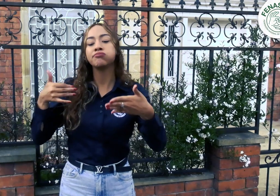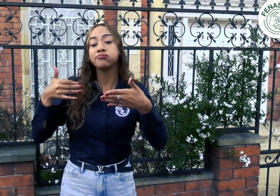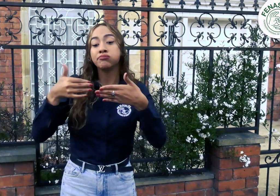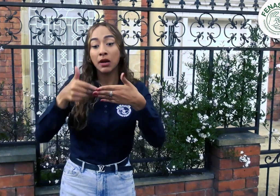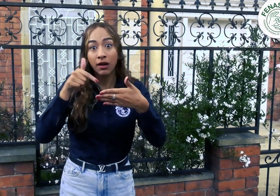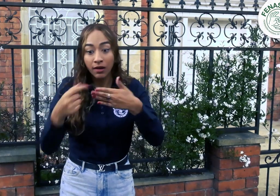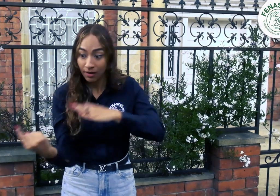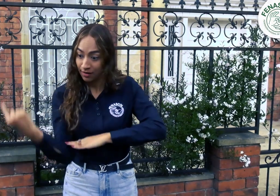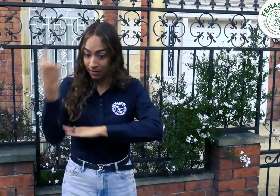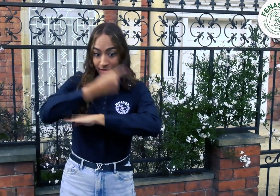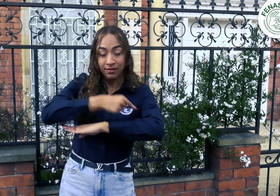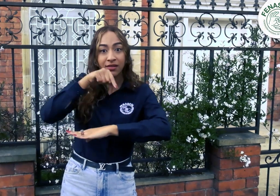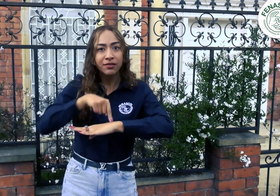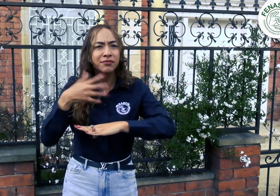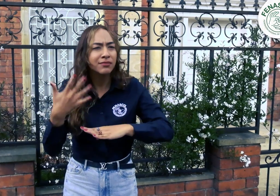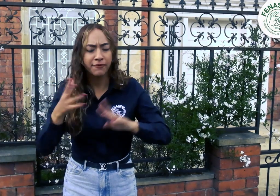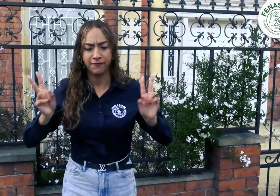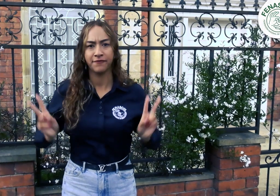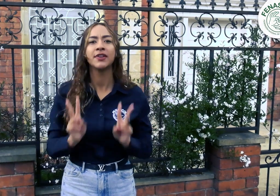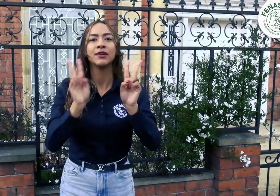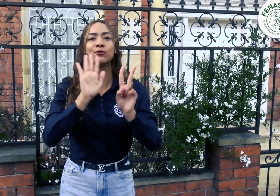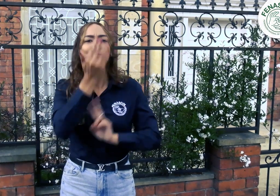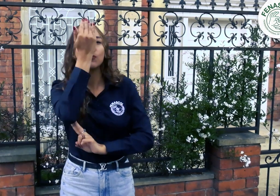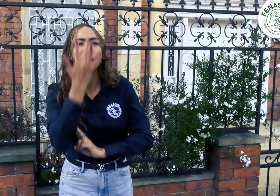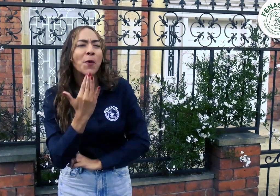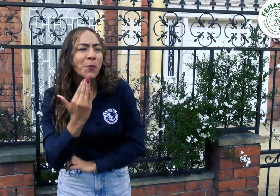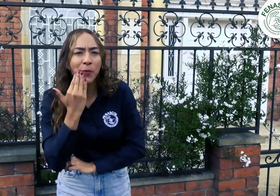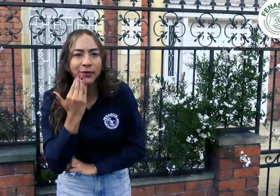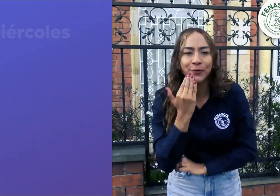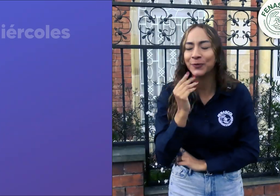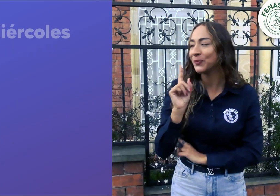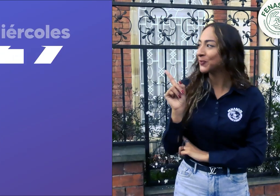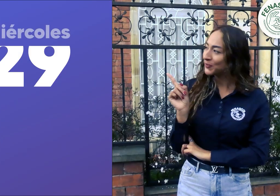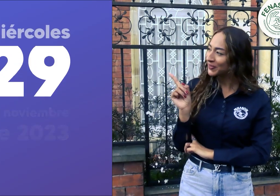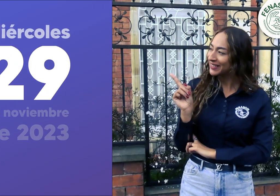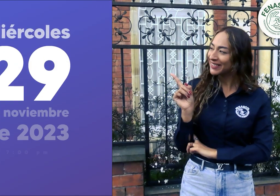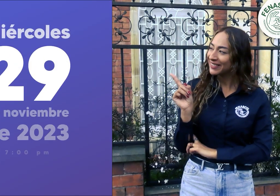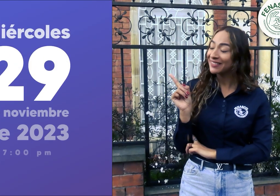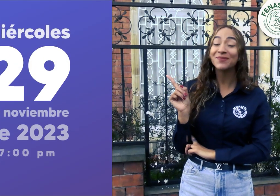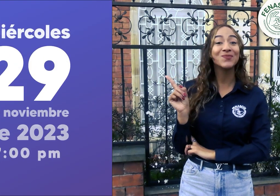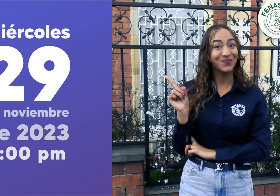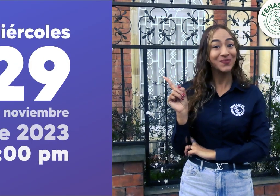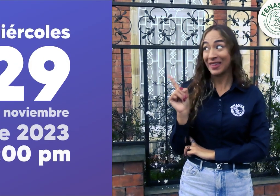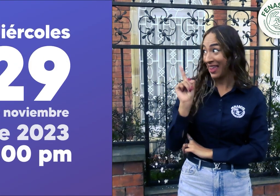¿Y cuándo será el Facebook Live? Miremos. Miércoles 29 de noviembre de